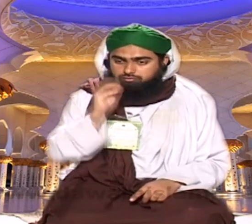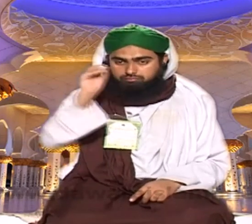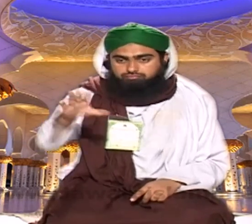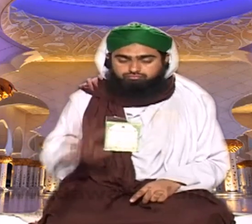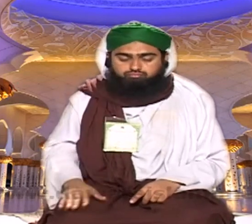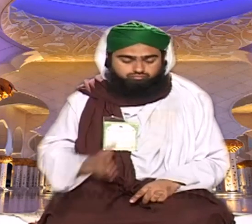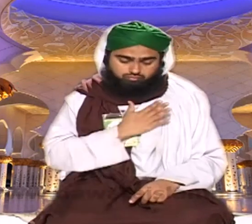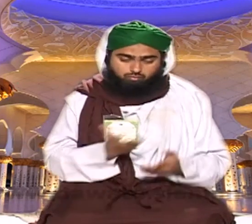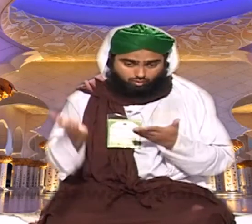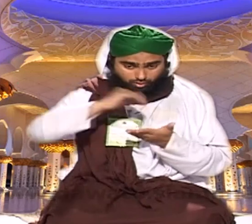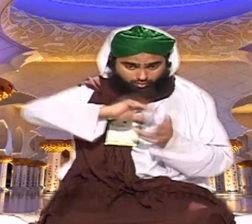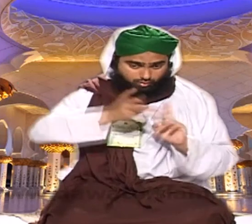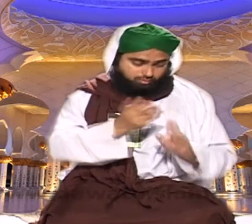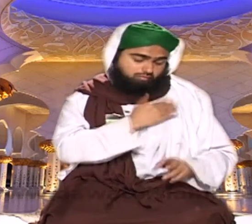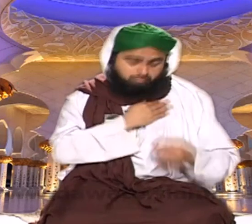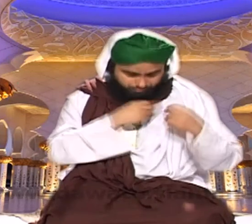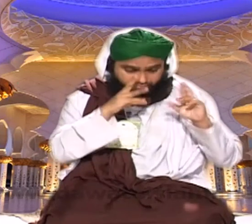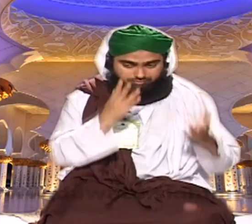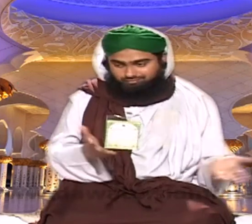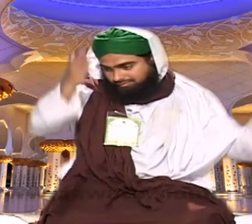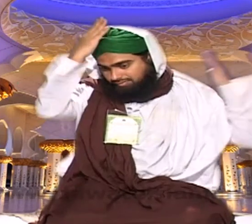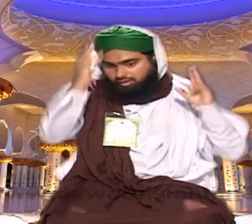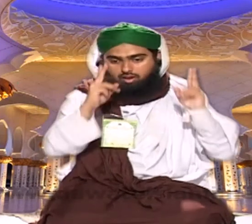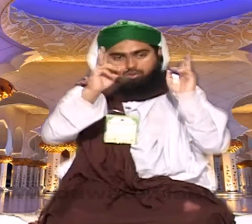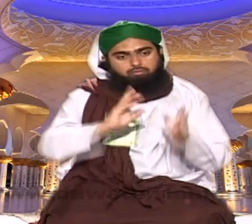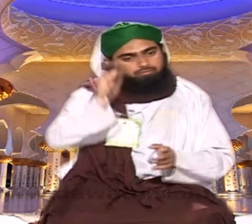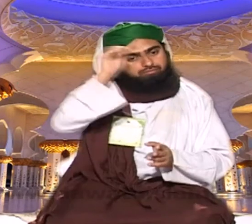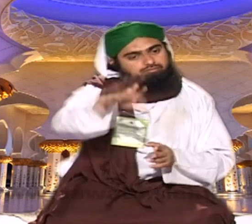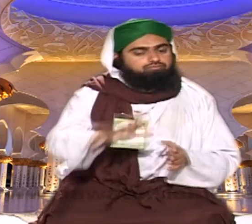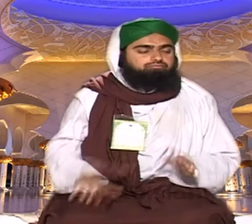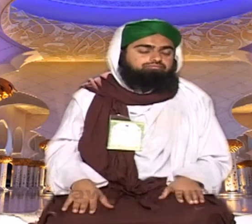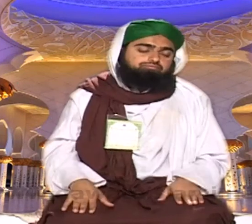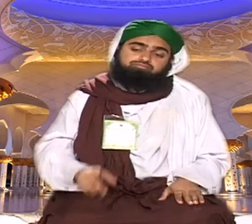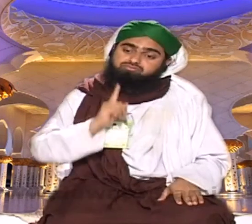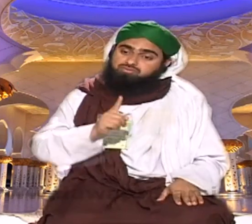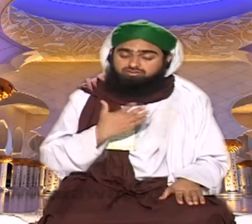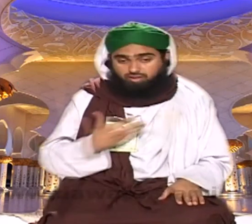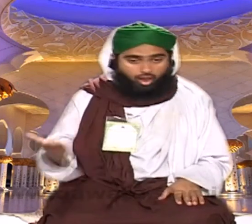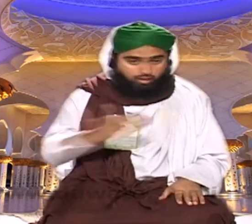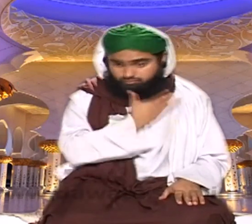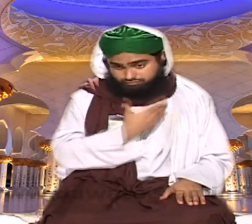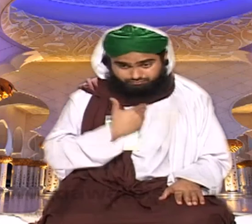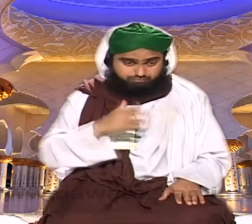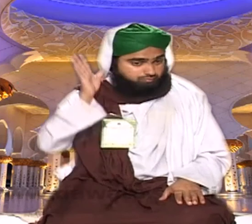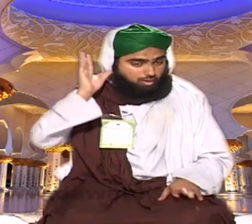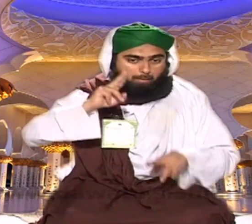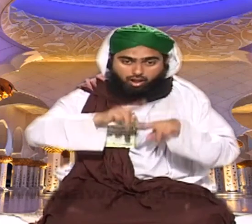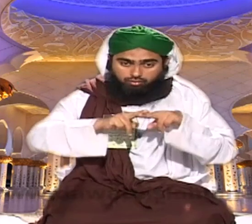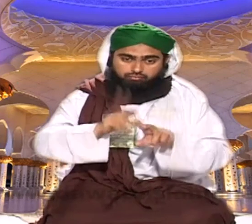تو وہ نہ صرف آپ کو جگہ دے گا کندے میں اٹھائے گا مستنی چھوڑ بھی آگے یہ تجربہ ایک زیم کی سوچ ہے تو میں آپ کو فجر